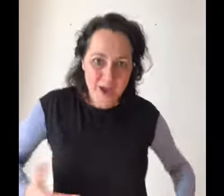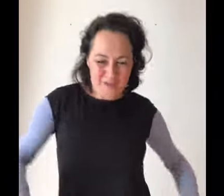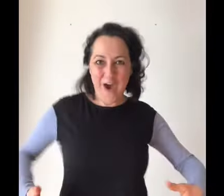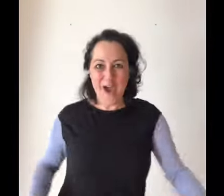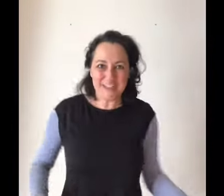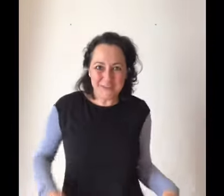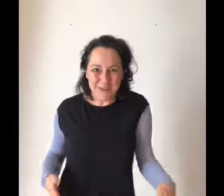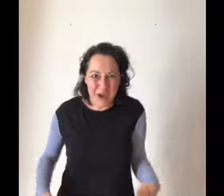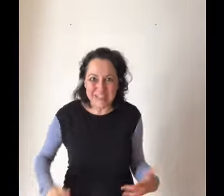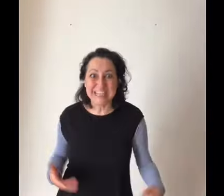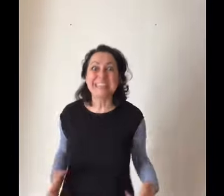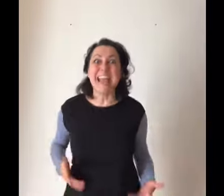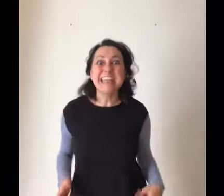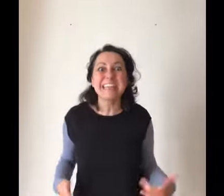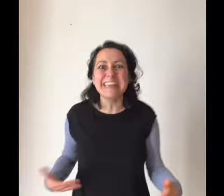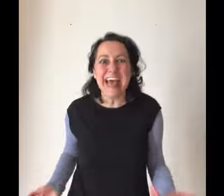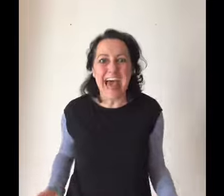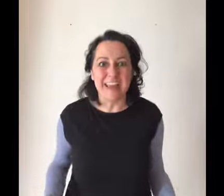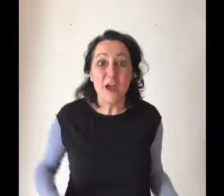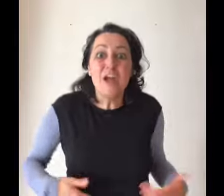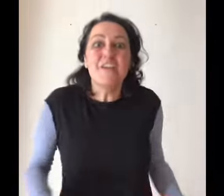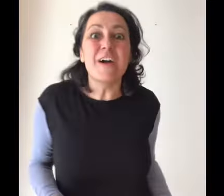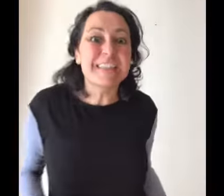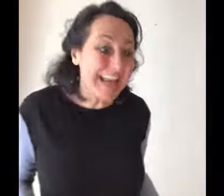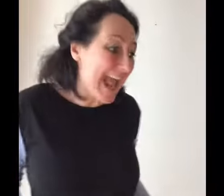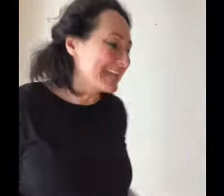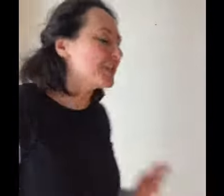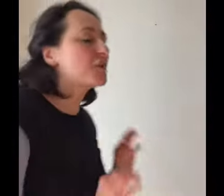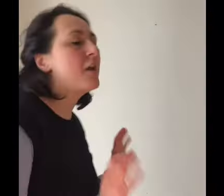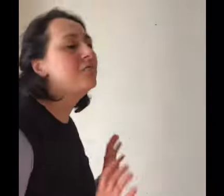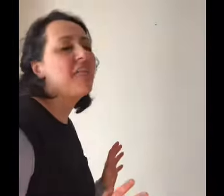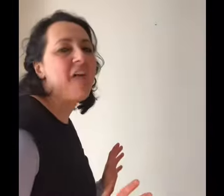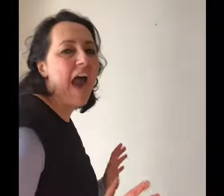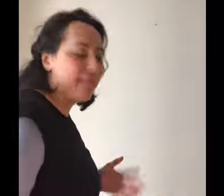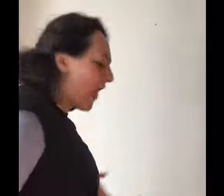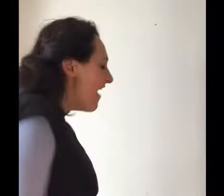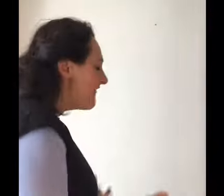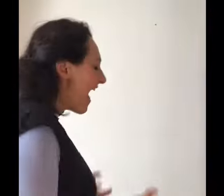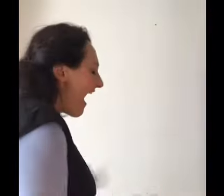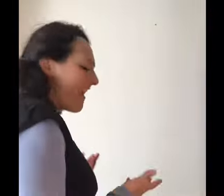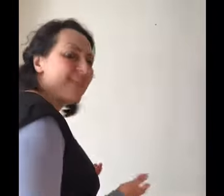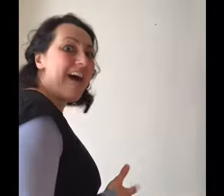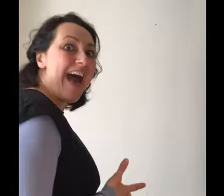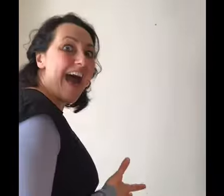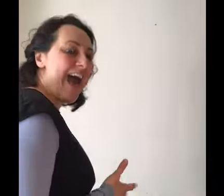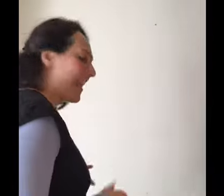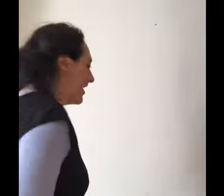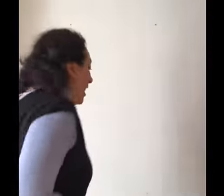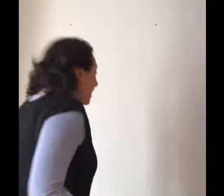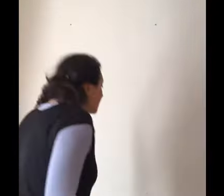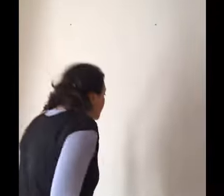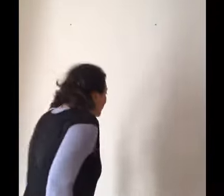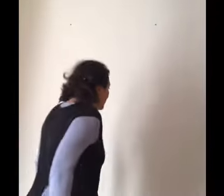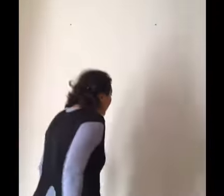Forza, forza che sei in ritardo. Forza ragazzo, sei una favola. Vai, vai. E Cenerentola